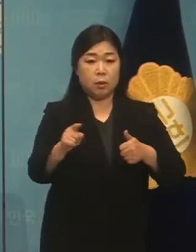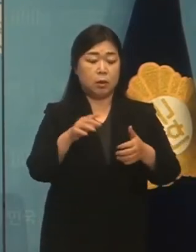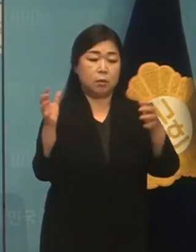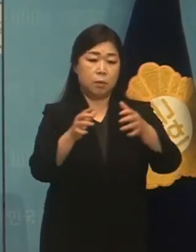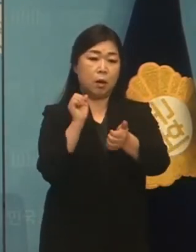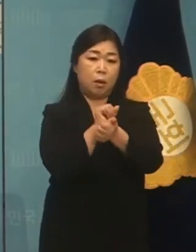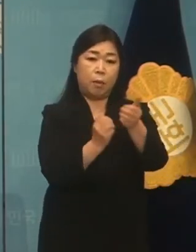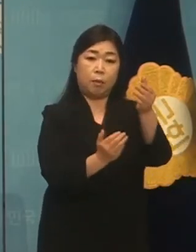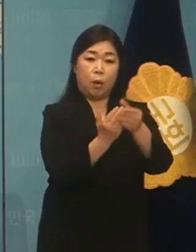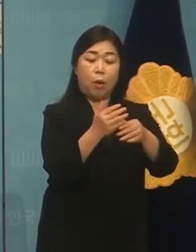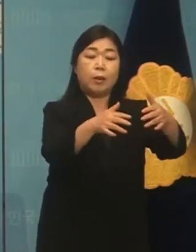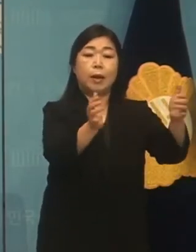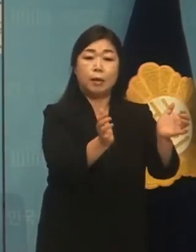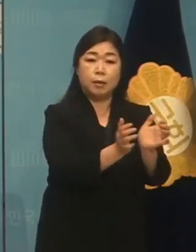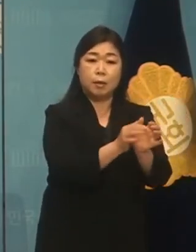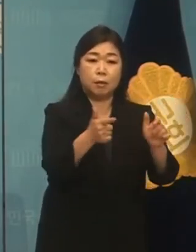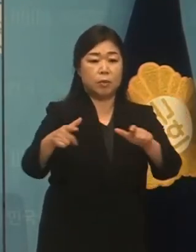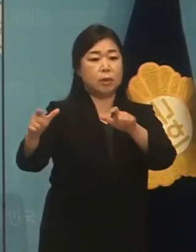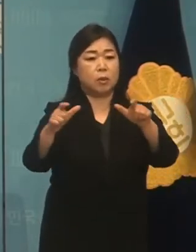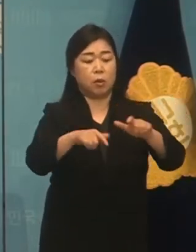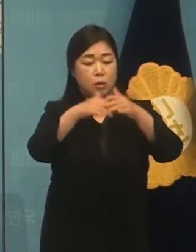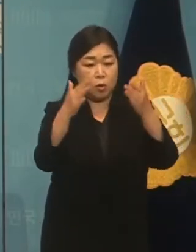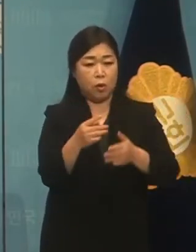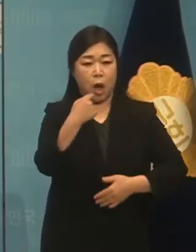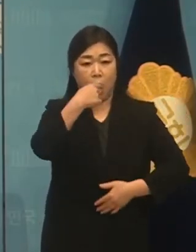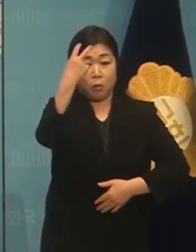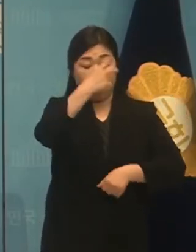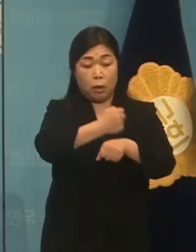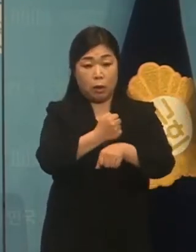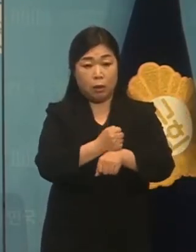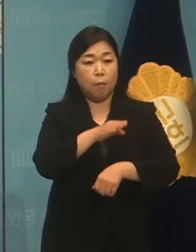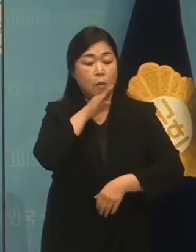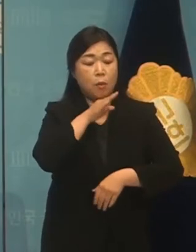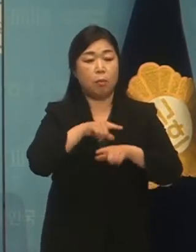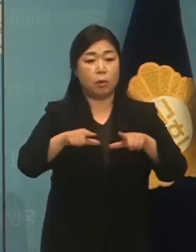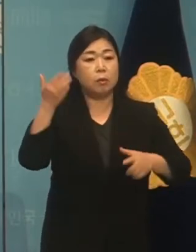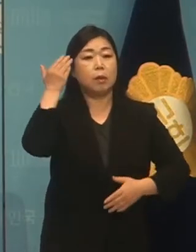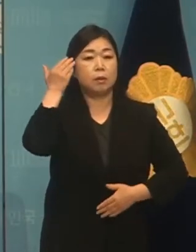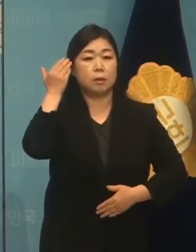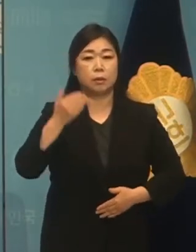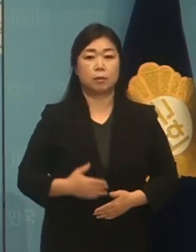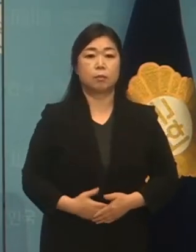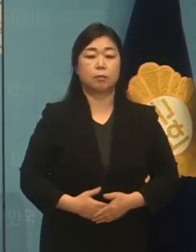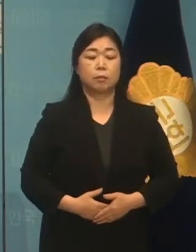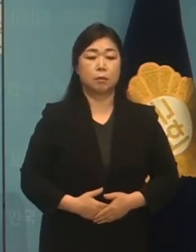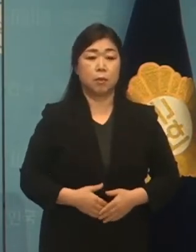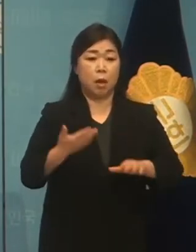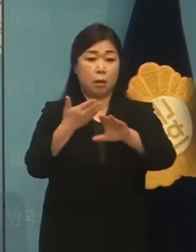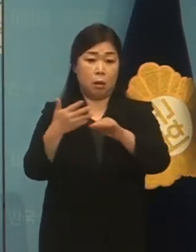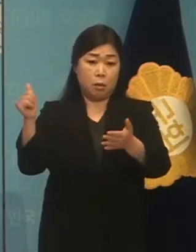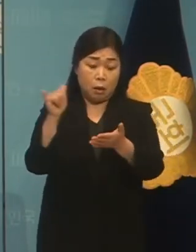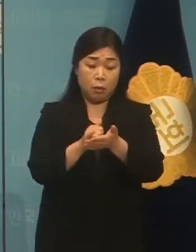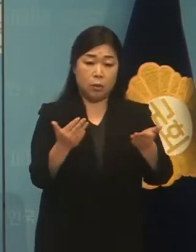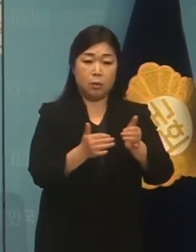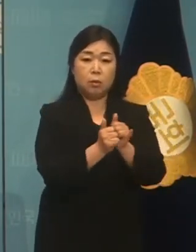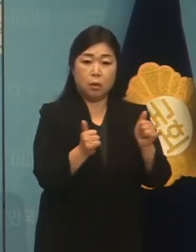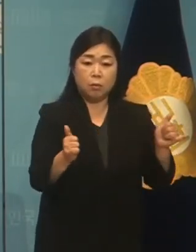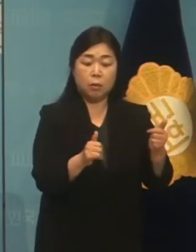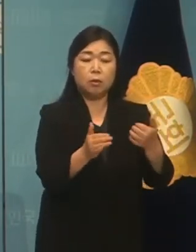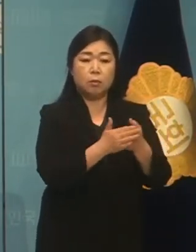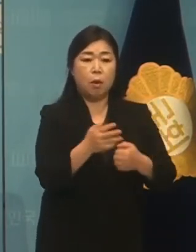감염에 발생한 단체나 지역의 전후조사를 하는 것이 상식입니다. 단지 외국인이라는 인원으로